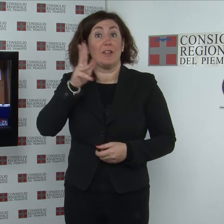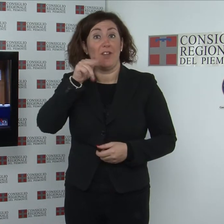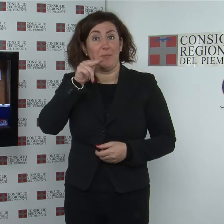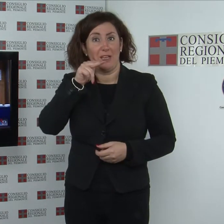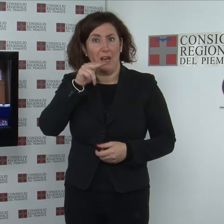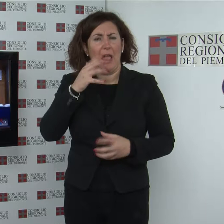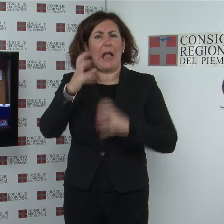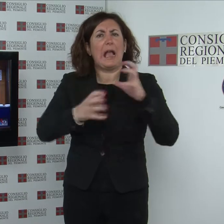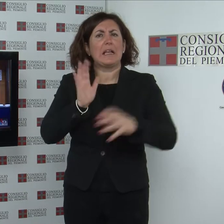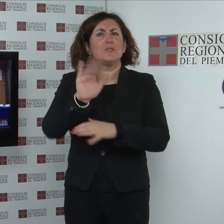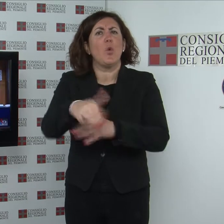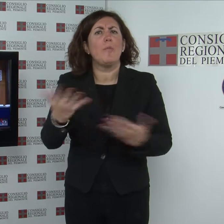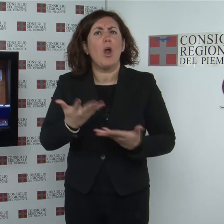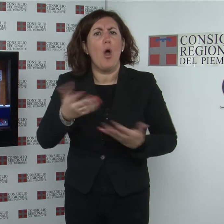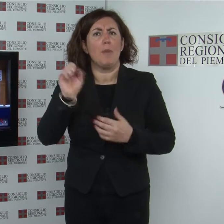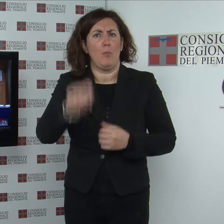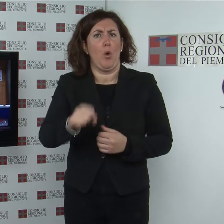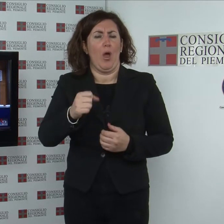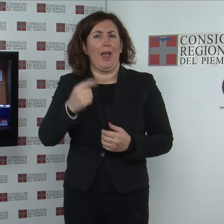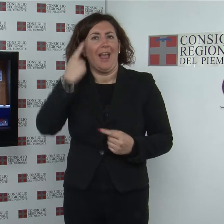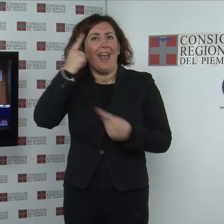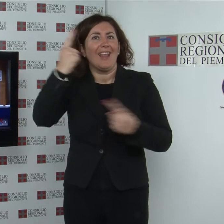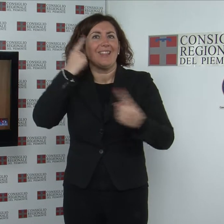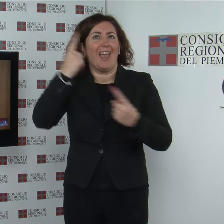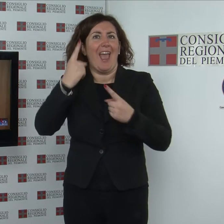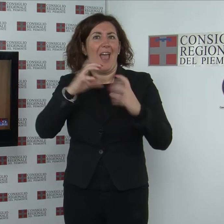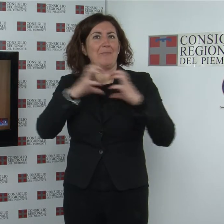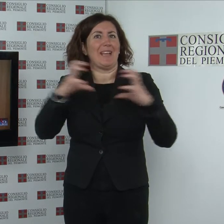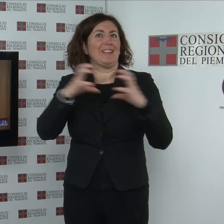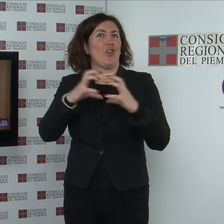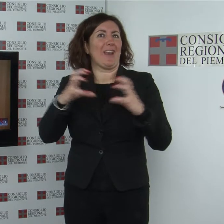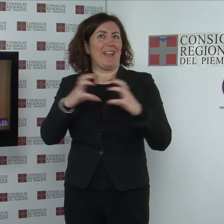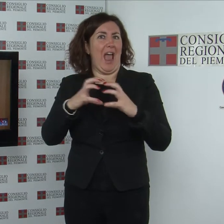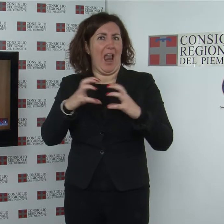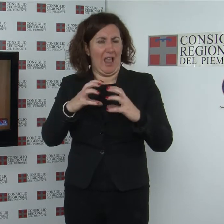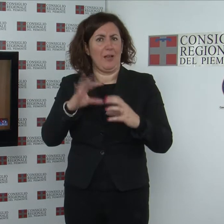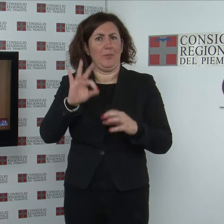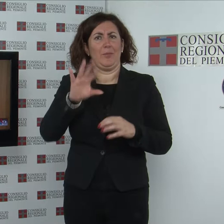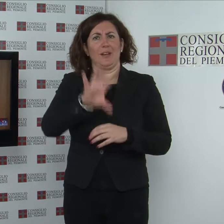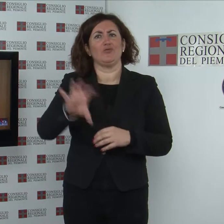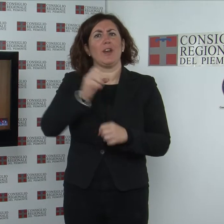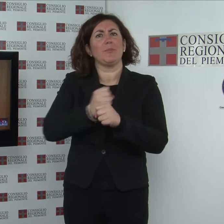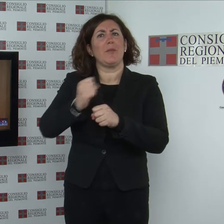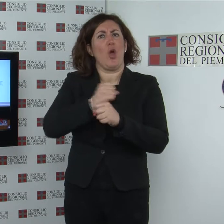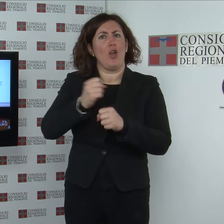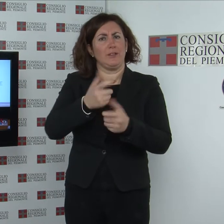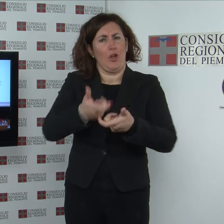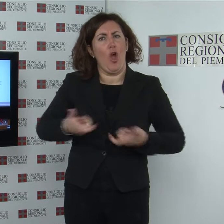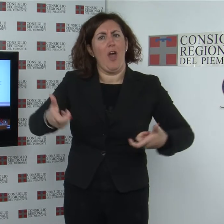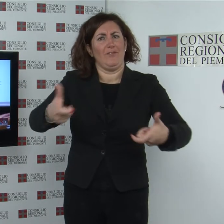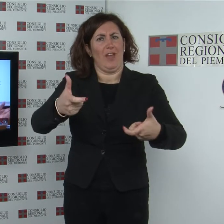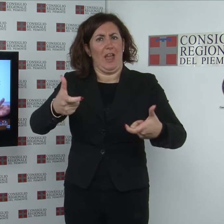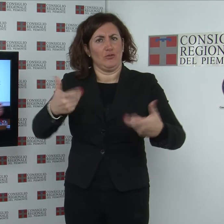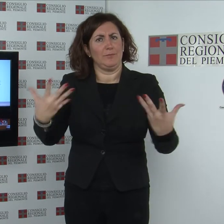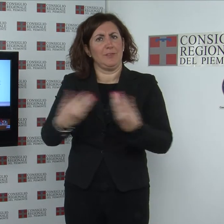si è svolto il 19 ottobre al centro incontri della regione piemonte un convegno su questo tema organizzato dalla consulta femminile hanno